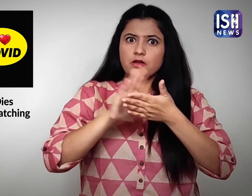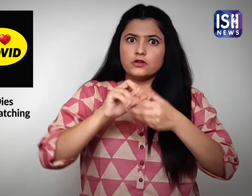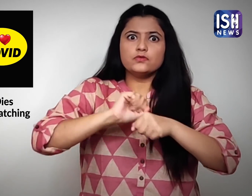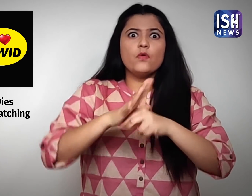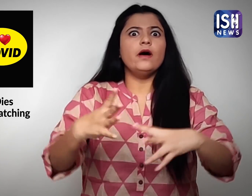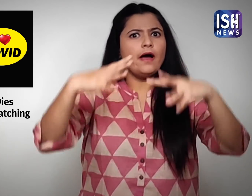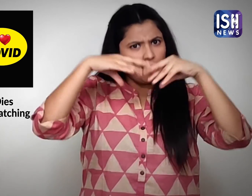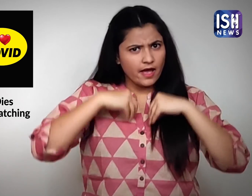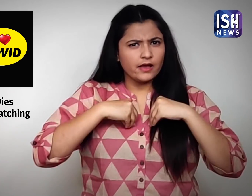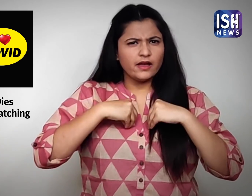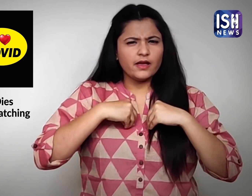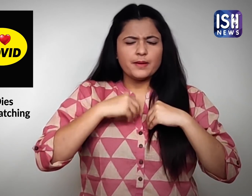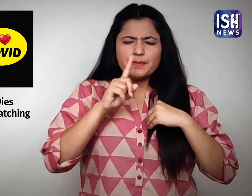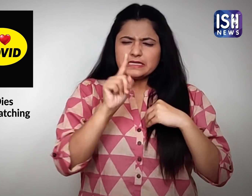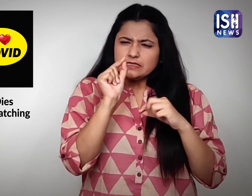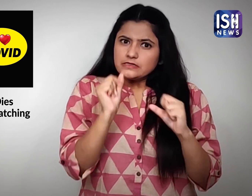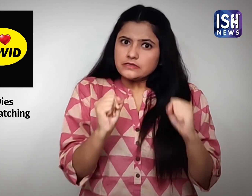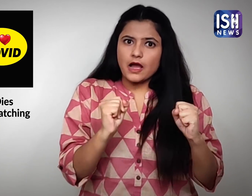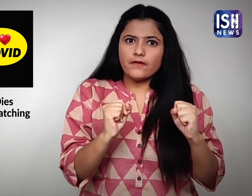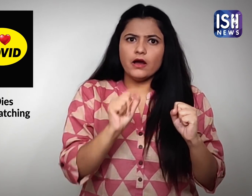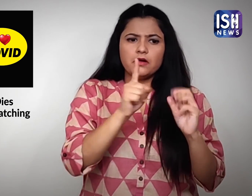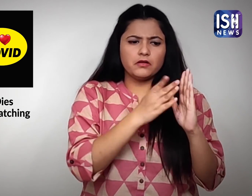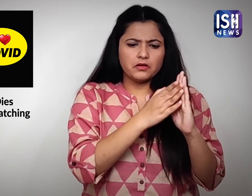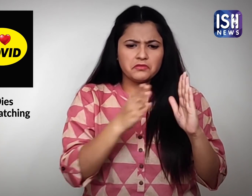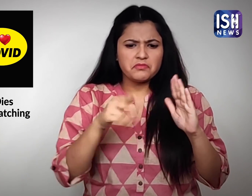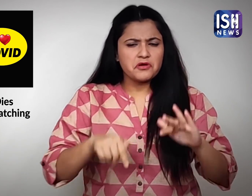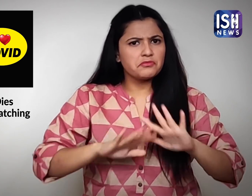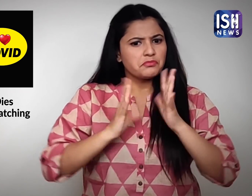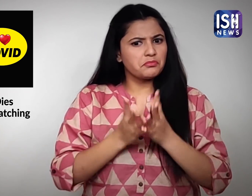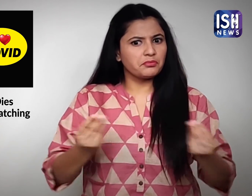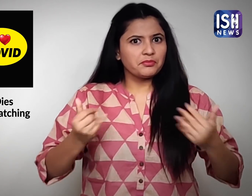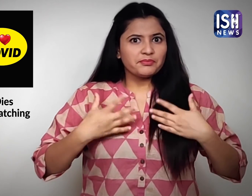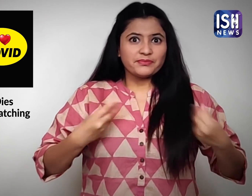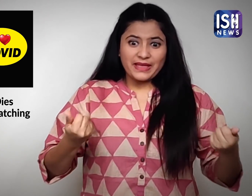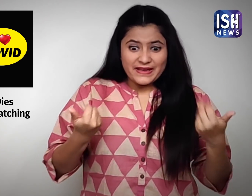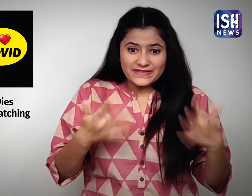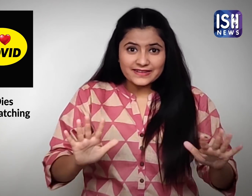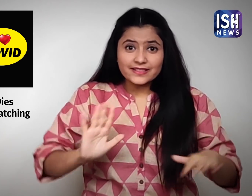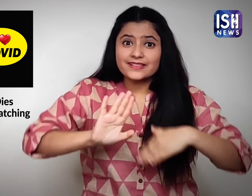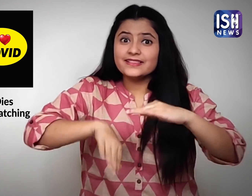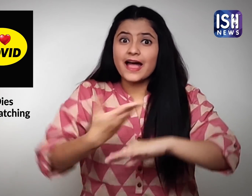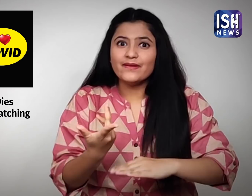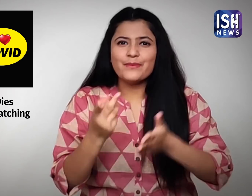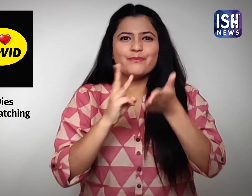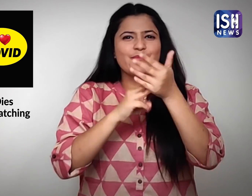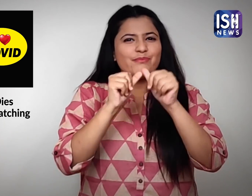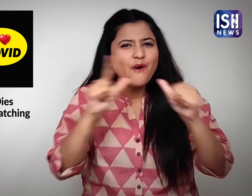वह वाईरस से संक्रमित थी लेकिन वह बज गई लेकिन ये बहुत मुश्किल था अब वह कहीं भी जा सकती है